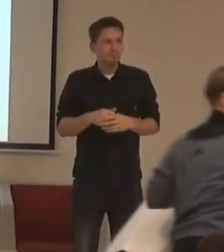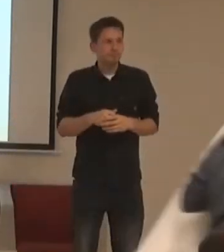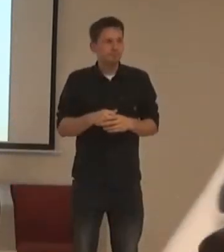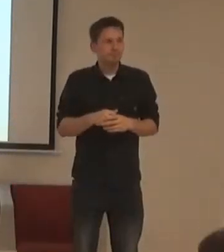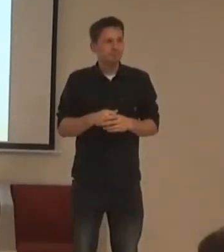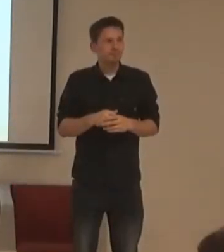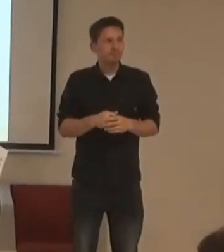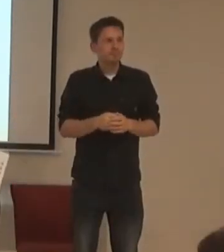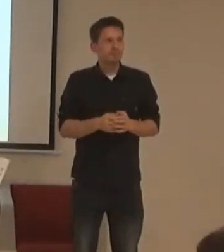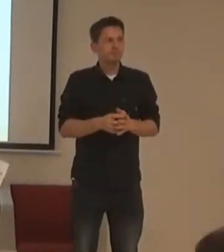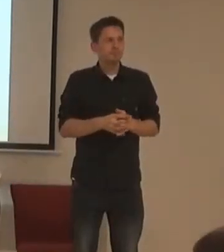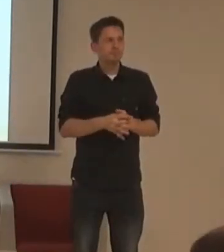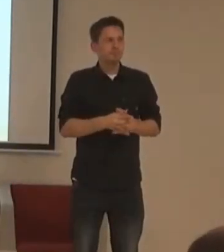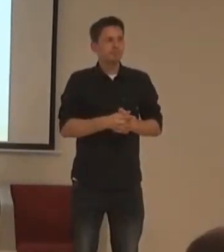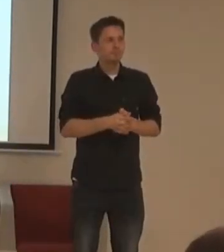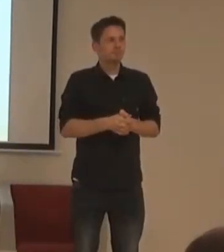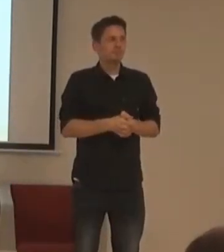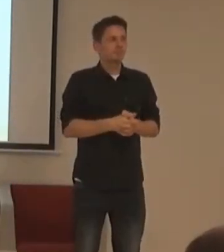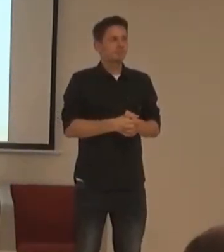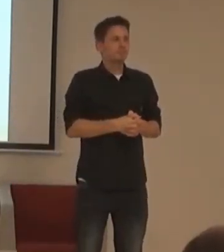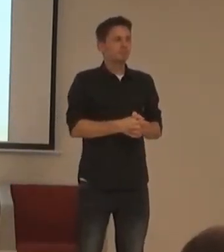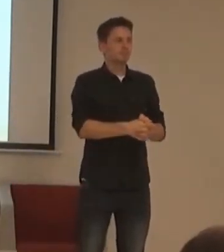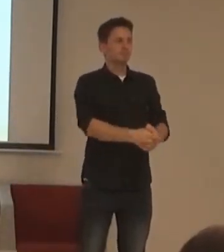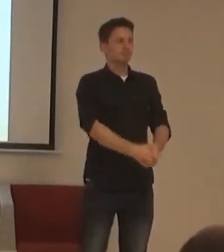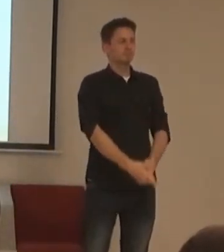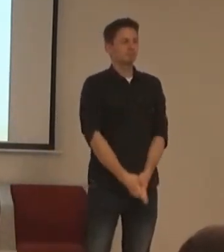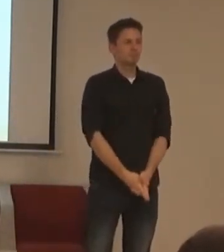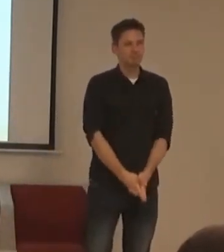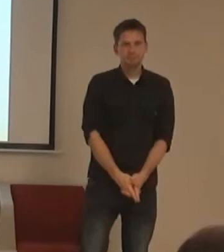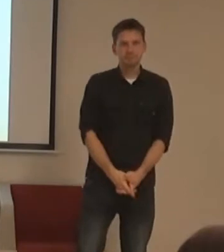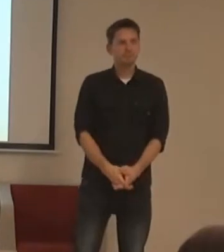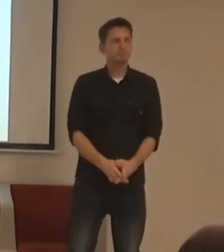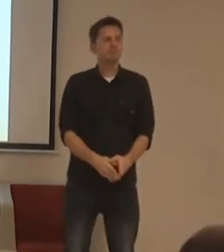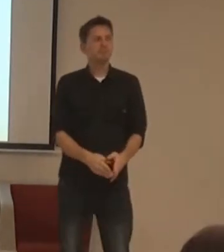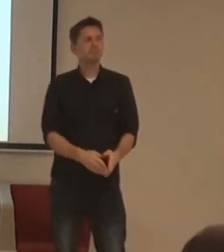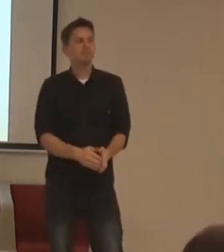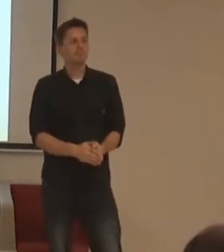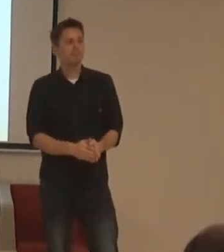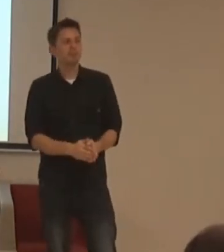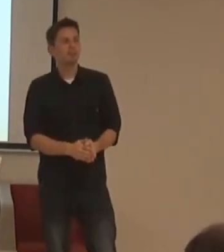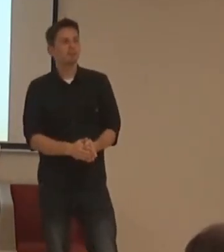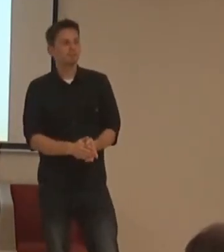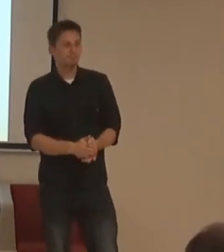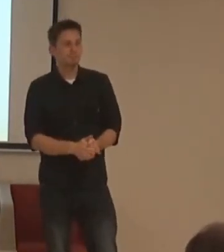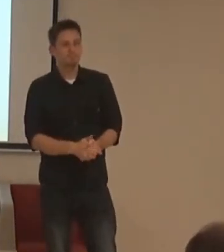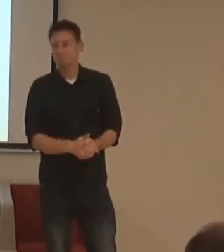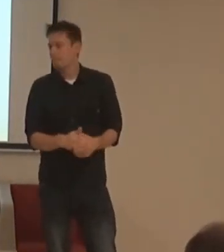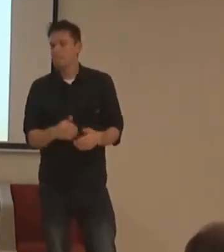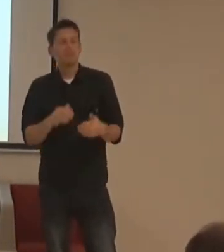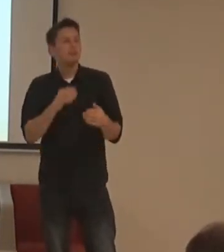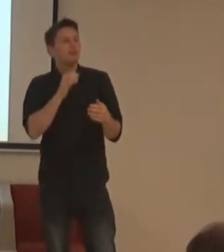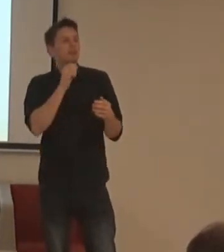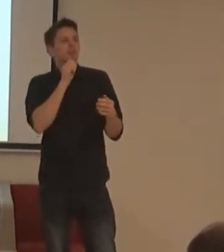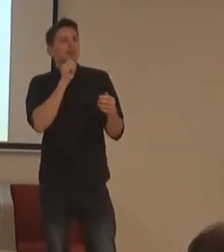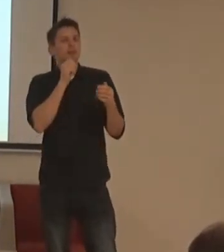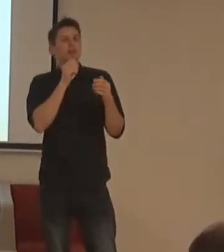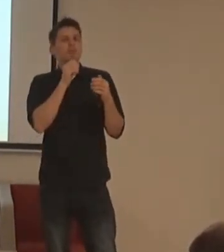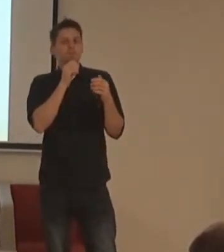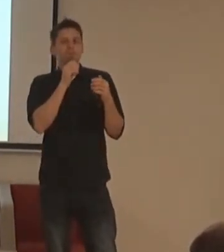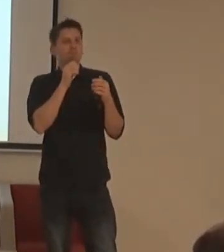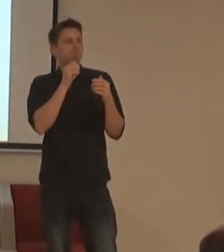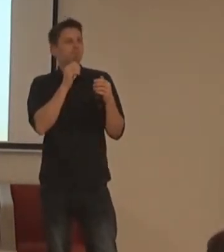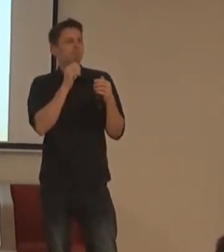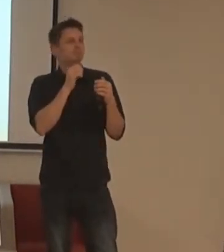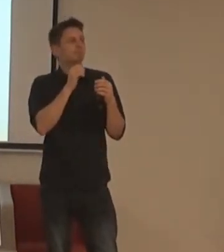Vy jsme očíslovali nejdřív ty problémy, protože jsme mysleli, že k ním budeme vymýšlet řešení zvlášť.